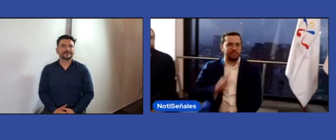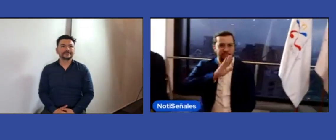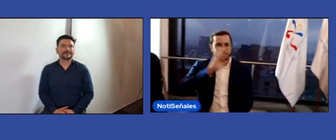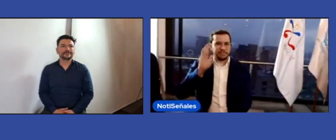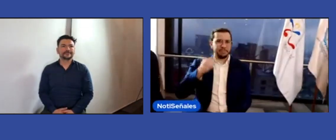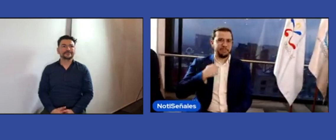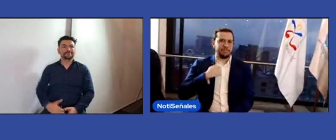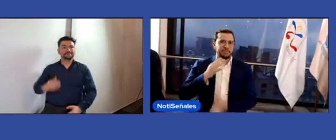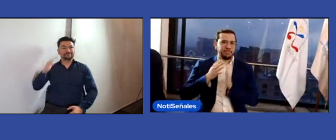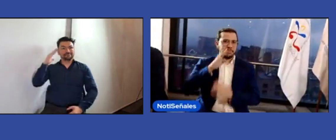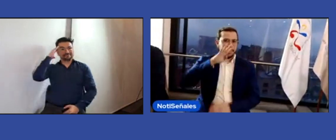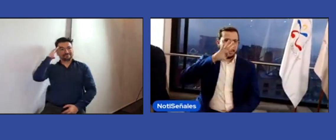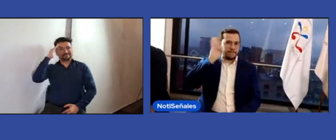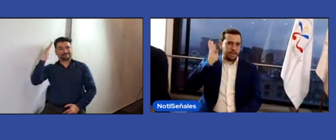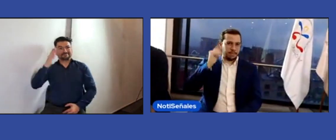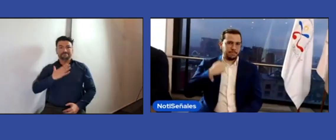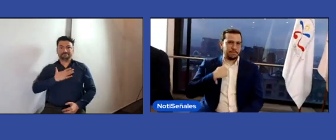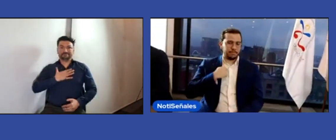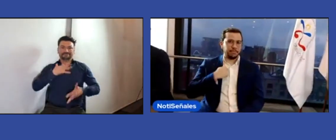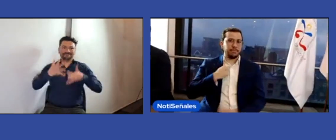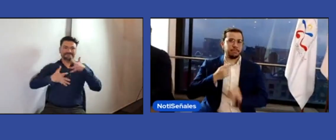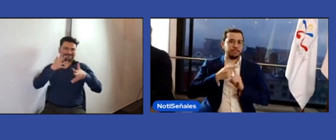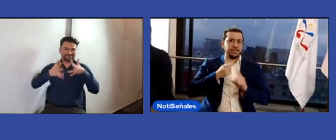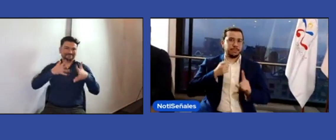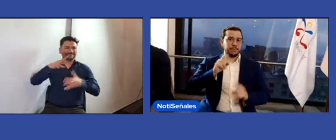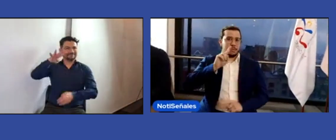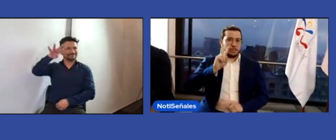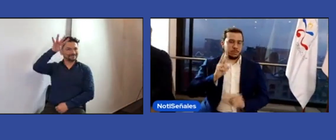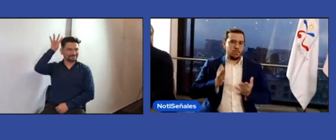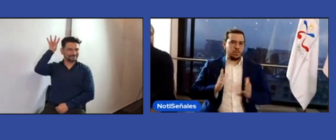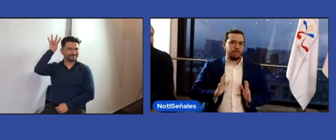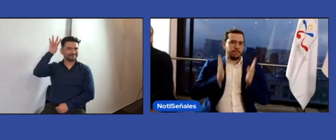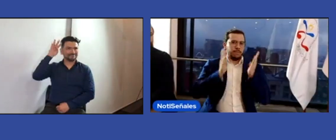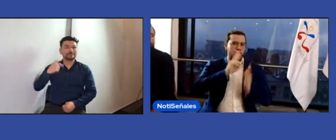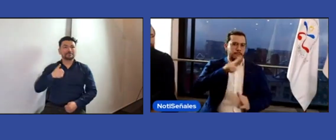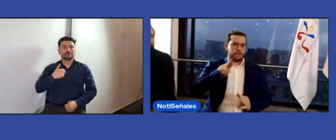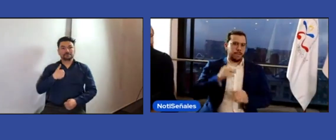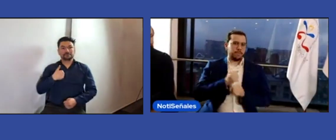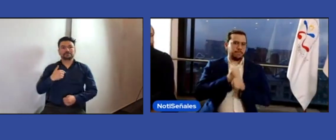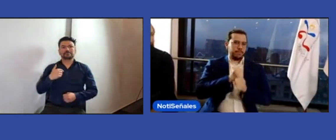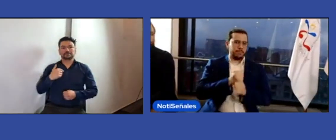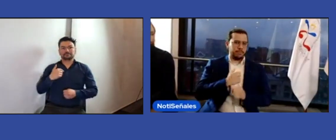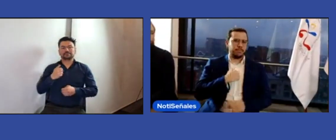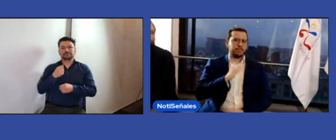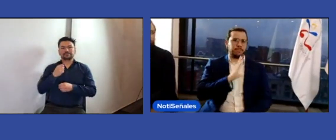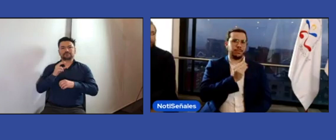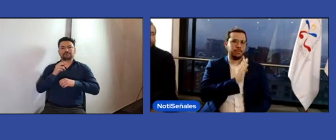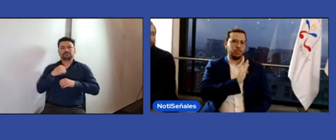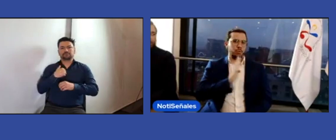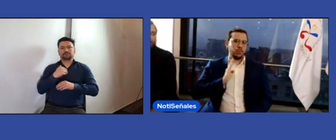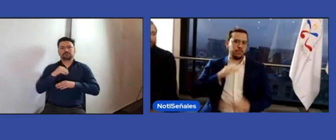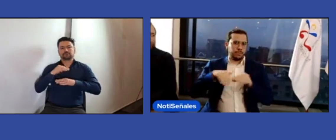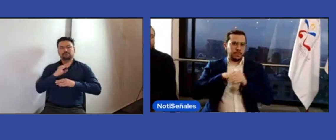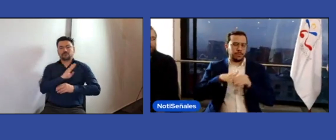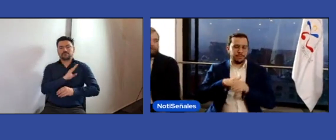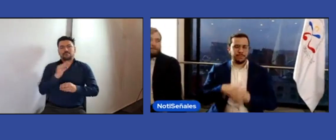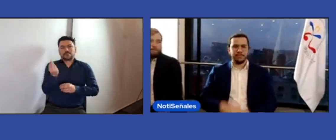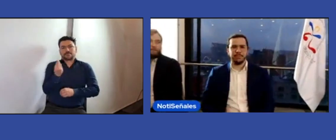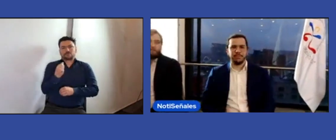Hola, soy Fernando. Soy de Venezuela y actualmente vivo en Noruega y soy